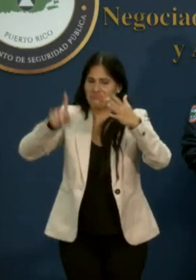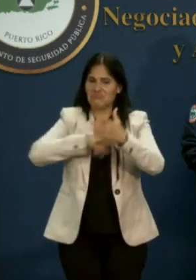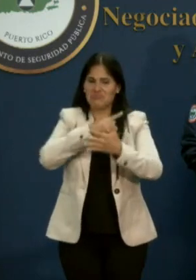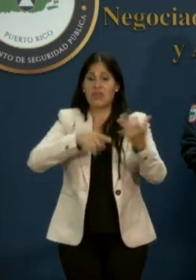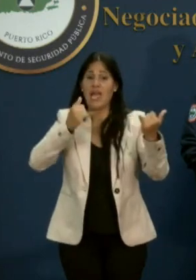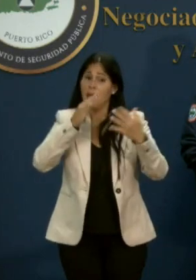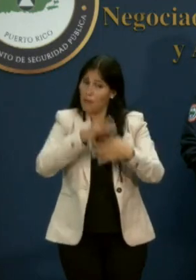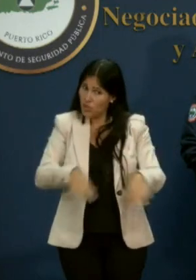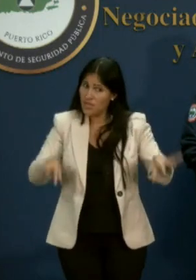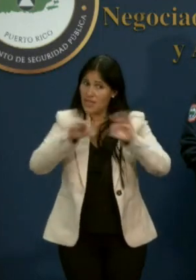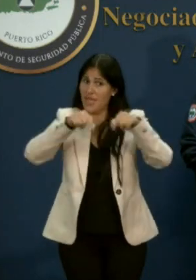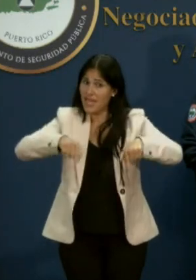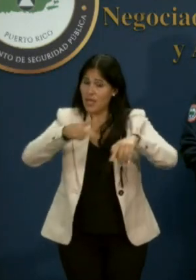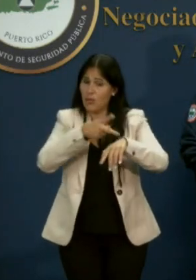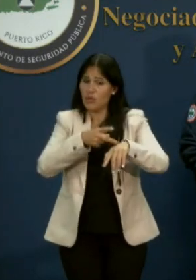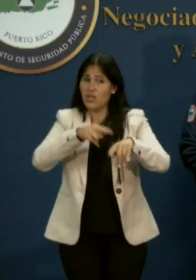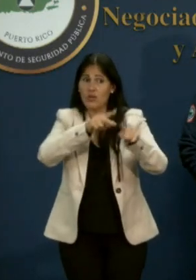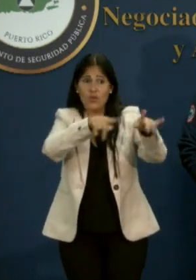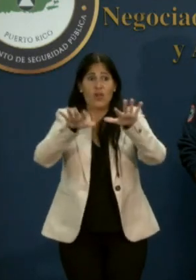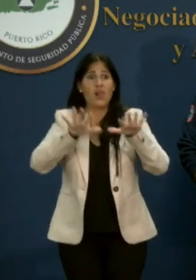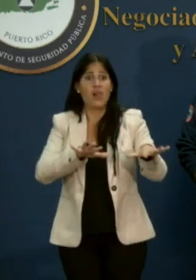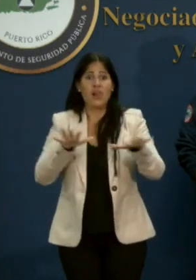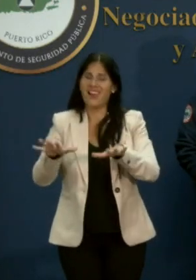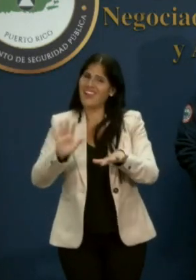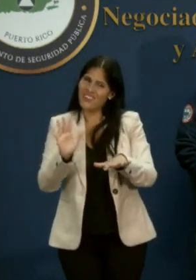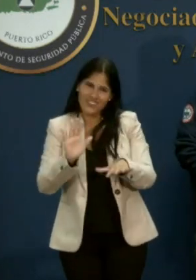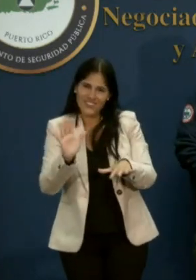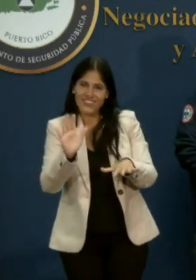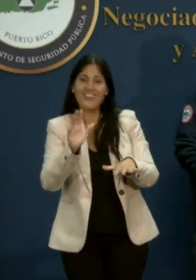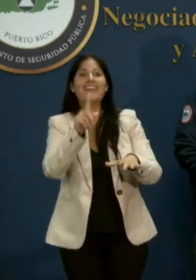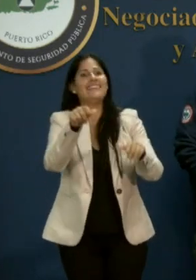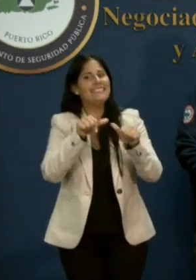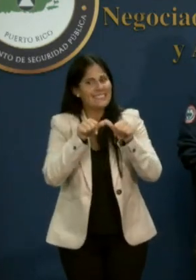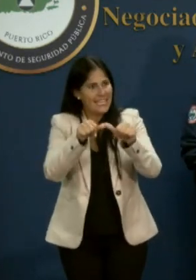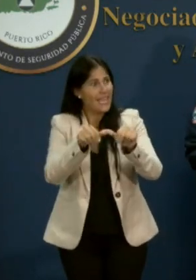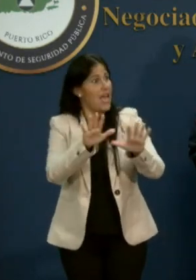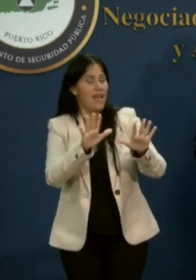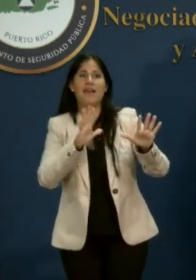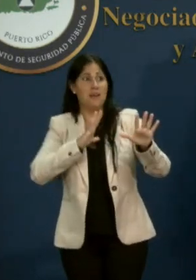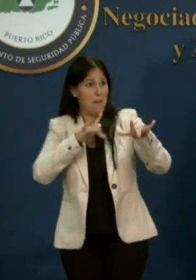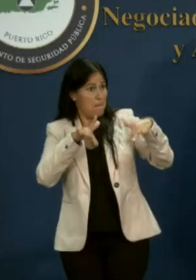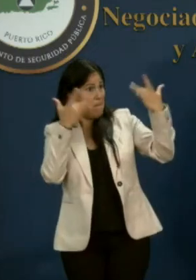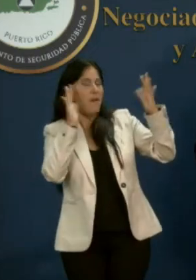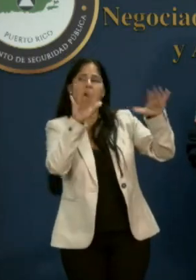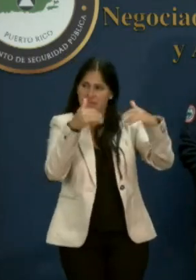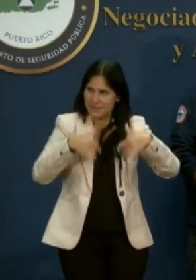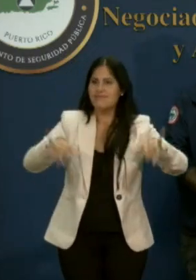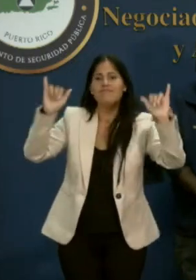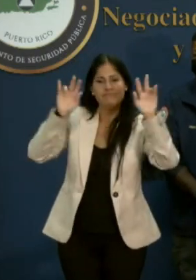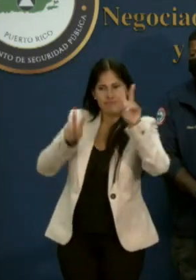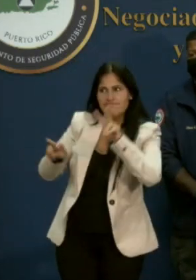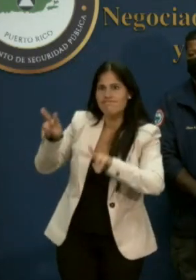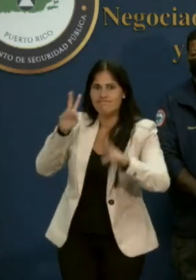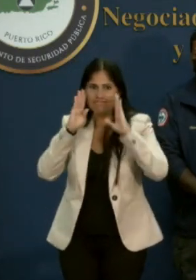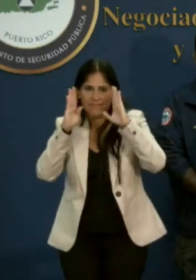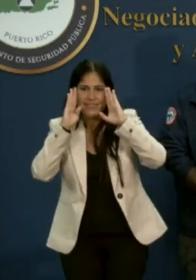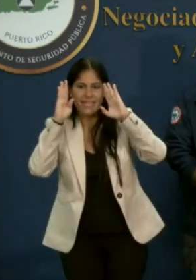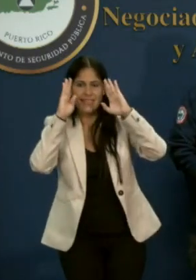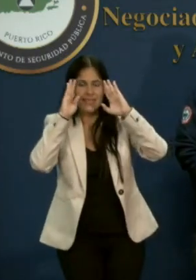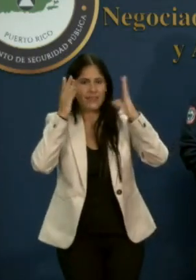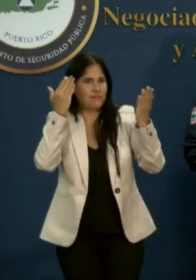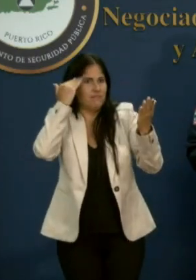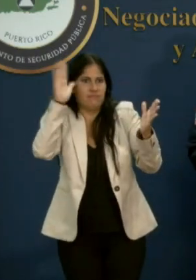no baje la guardia. Estamos todavía con una vigilancia de inundaciones repentinas para todo Puerto Rico, ya que se esperan